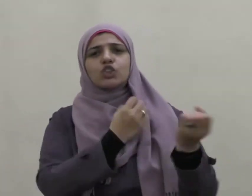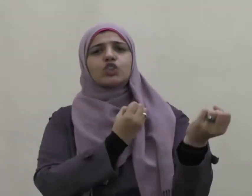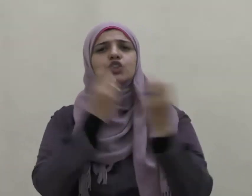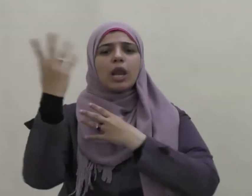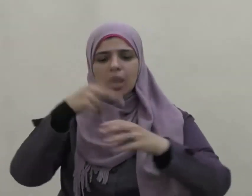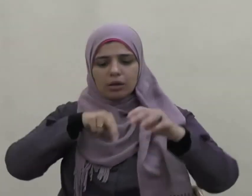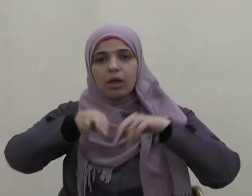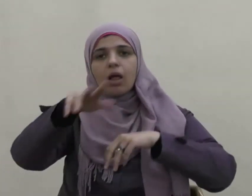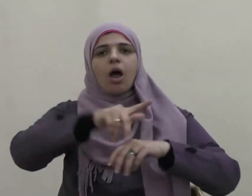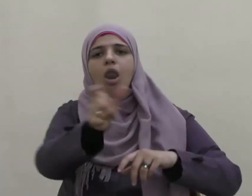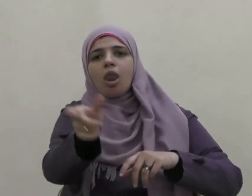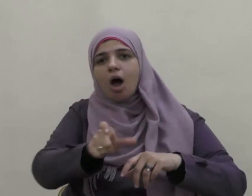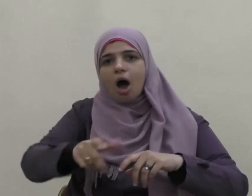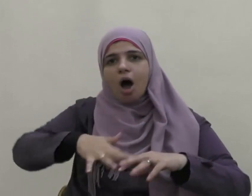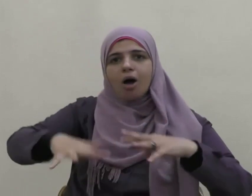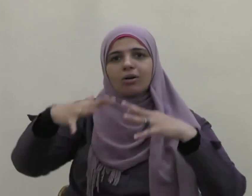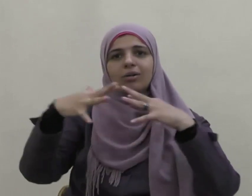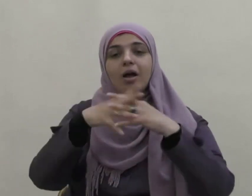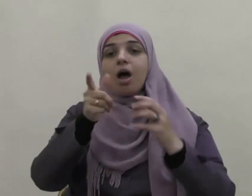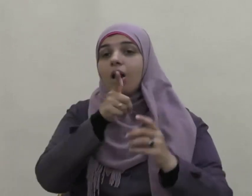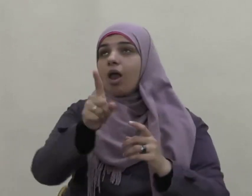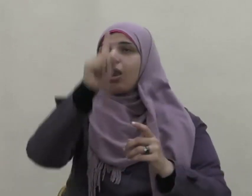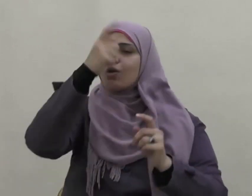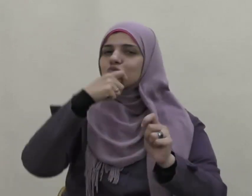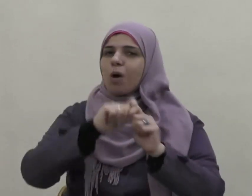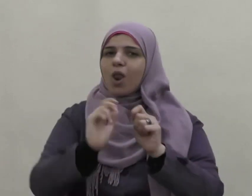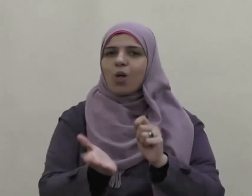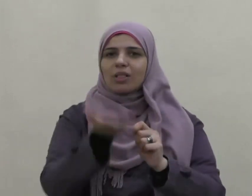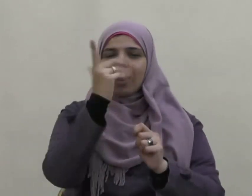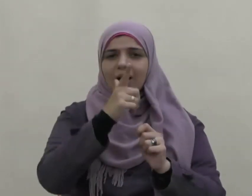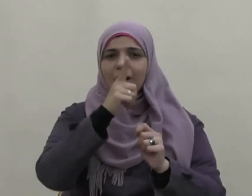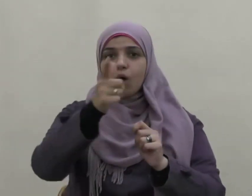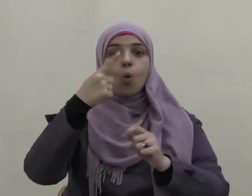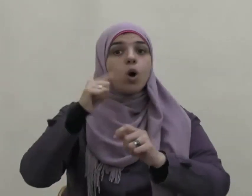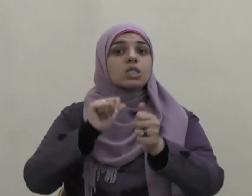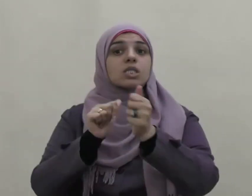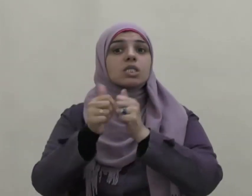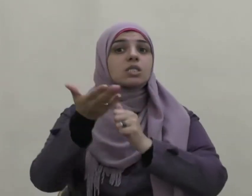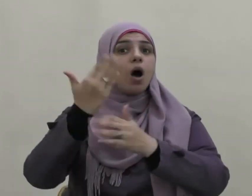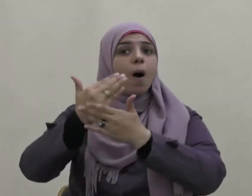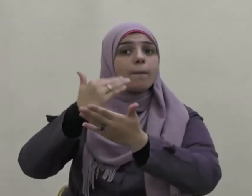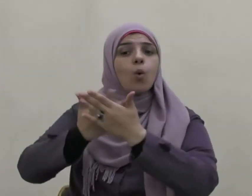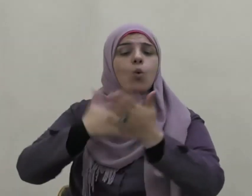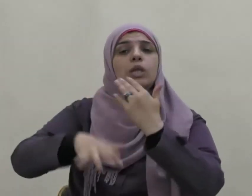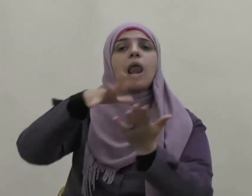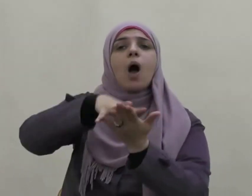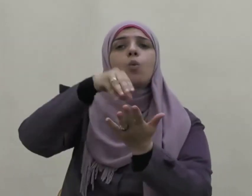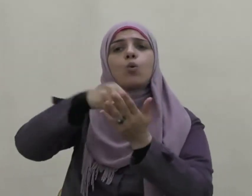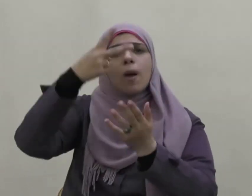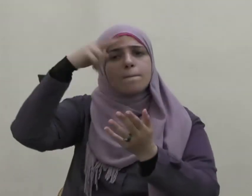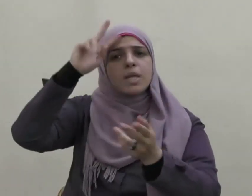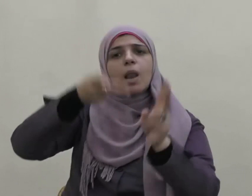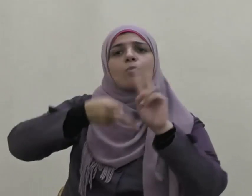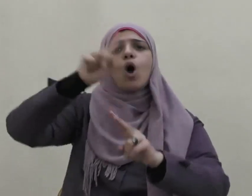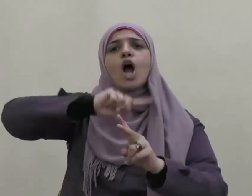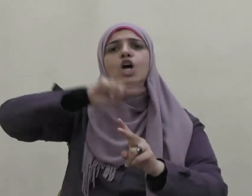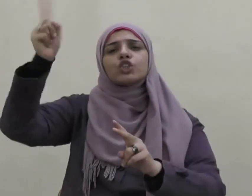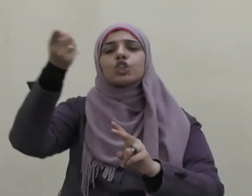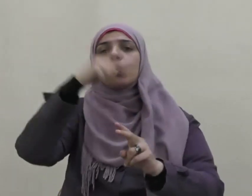الأنهار قال تعالى والسابقون الأولون من المهاجرين والأنصار